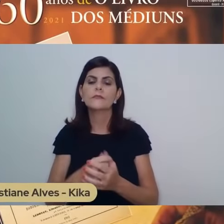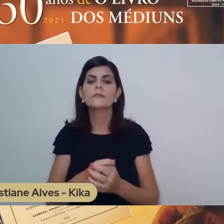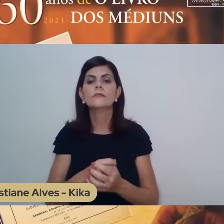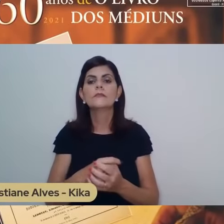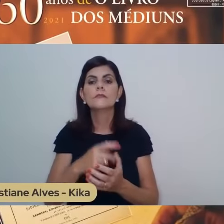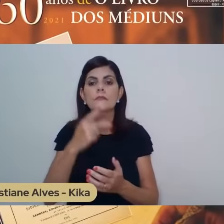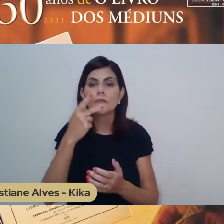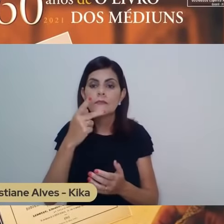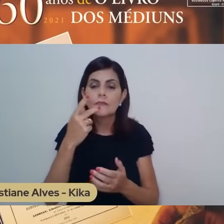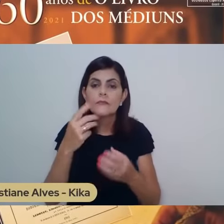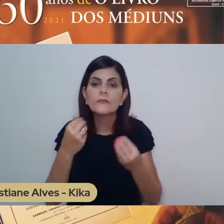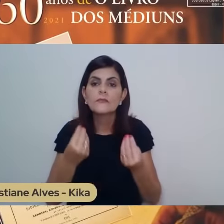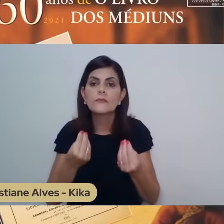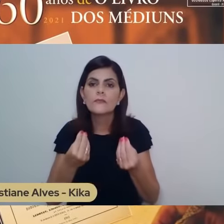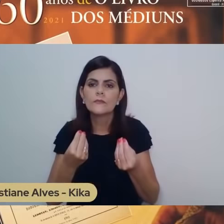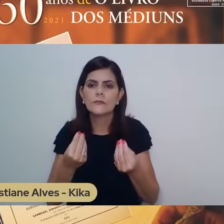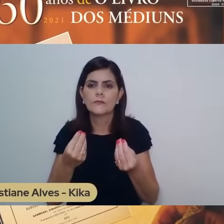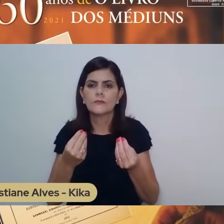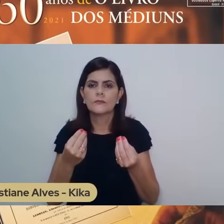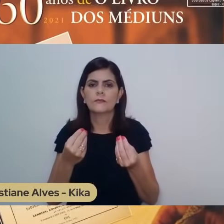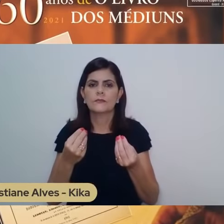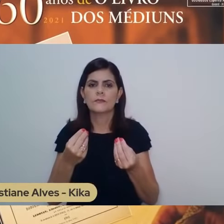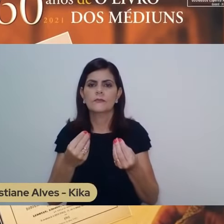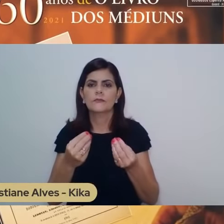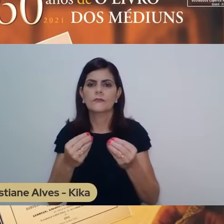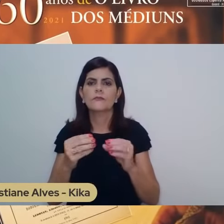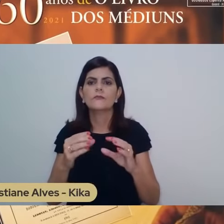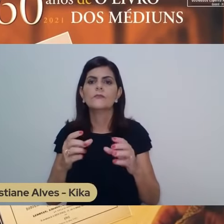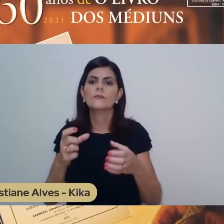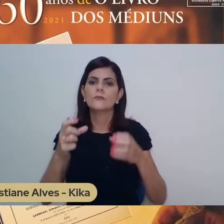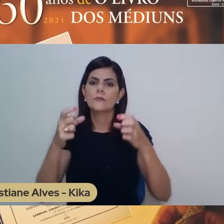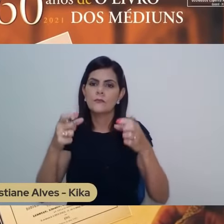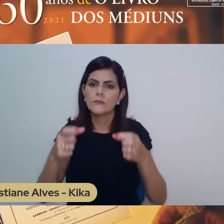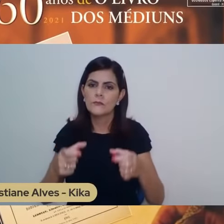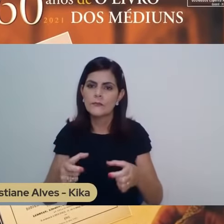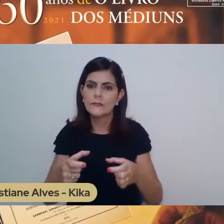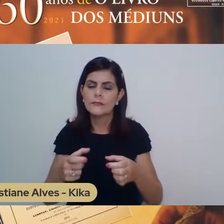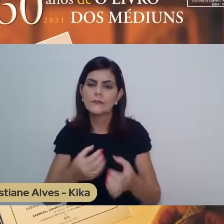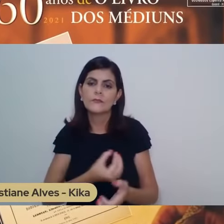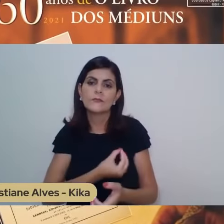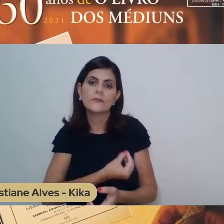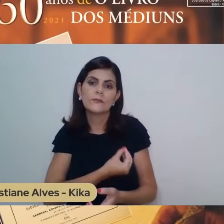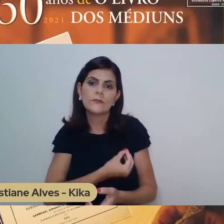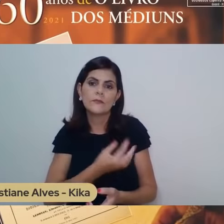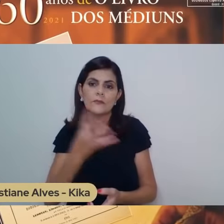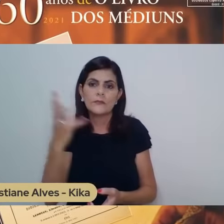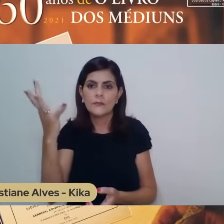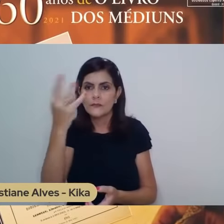que trata da influência do meio, no que diz respeito à mediunidade.